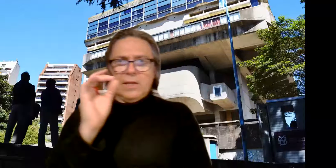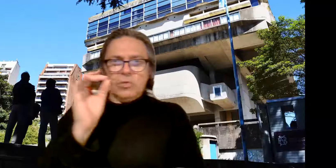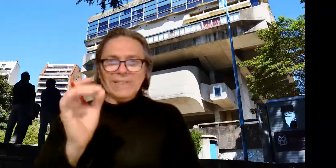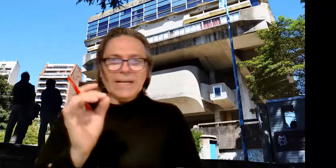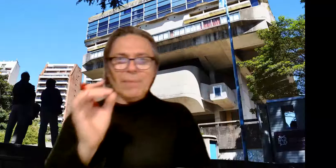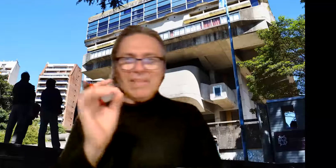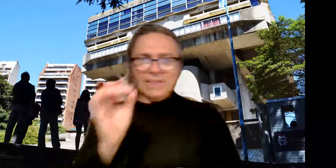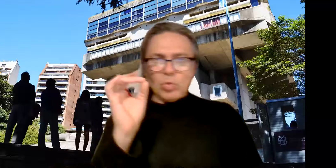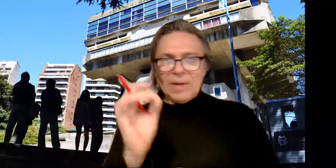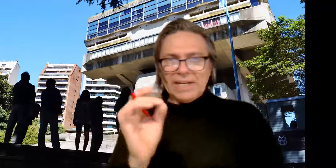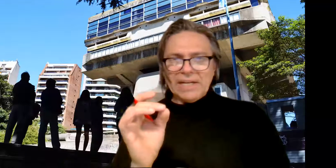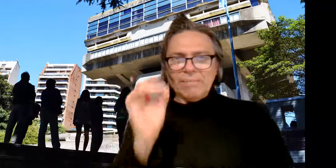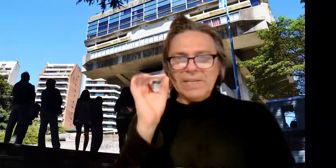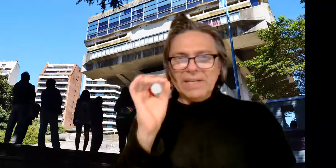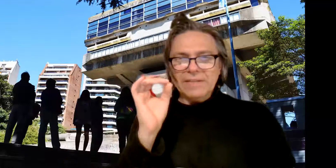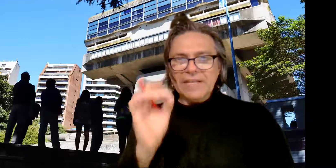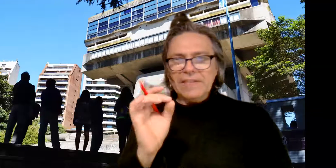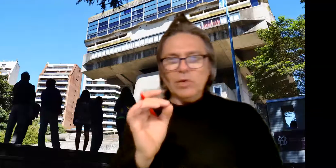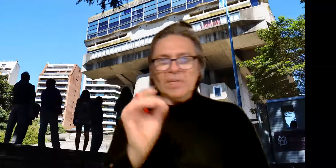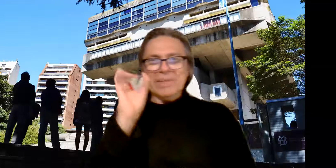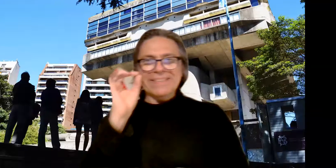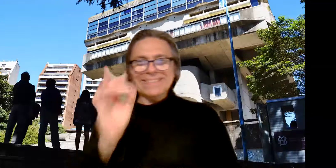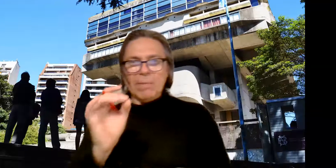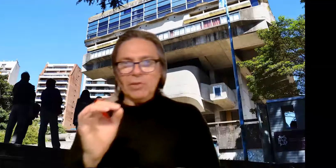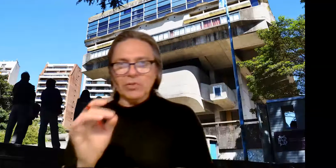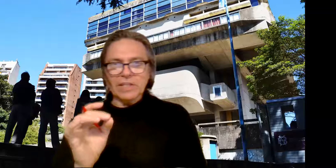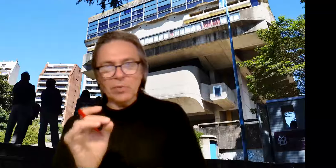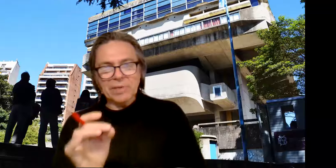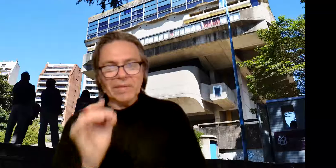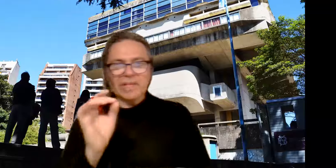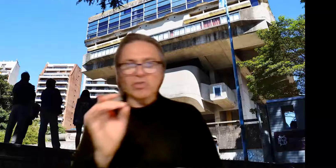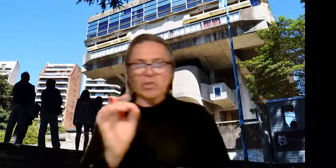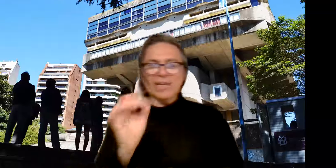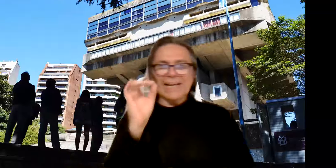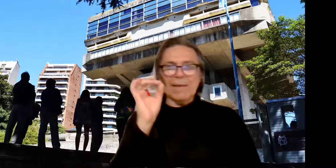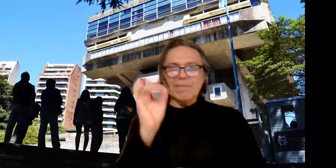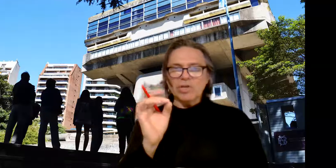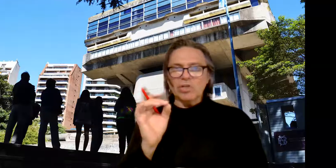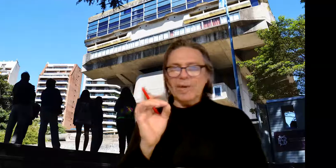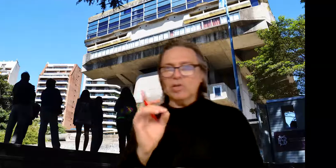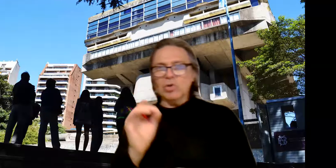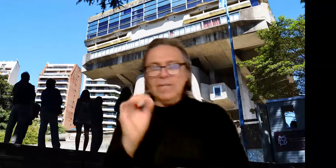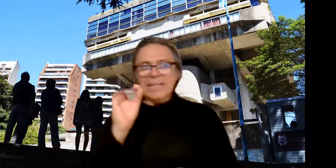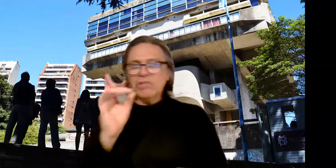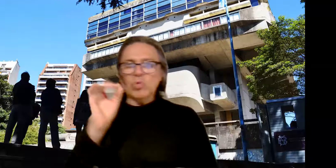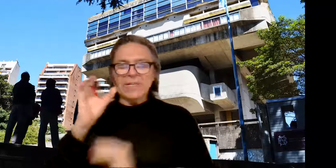Nuestra caminata urbana del 6 de noviembre, sábado 6 de noviembre, 15 horas, Camino del Bajo, es un